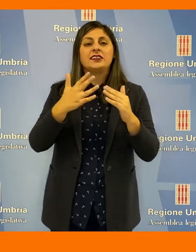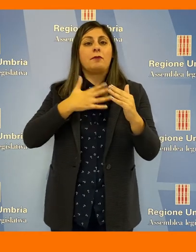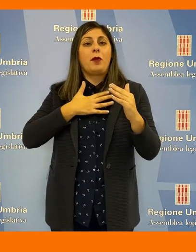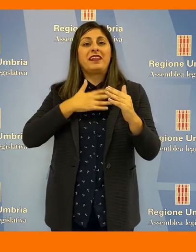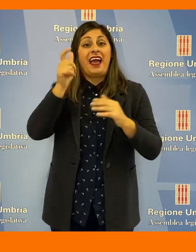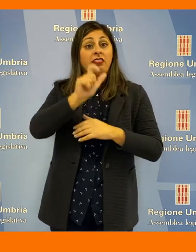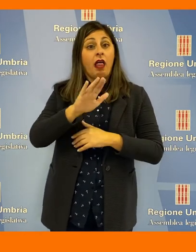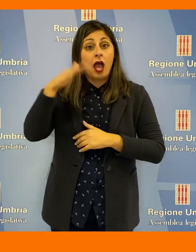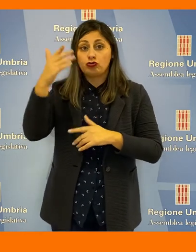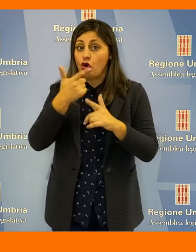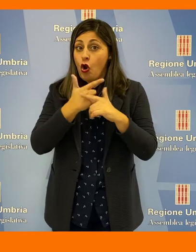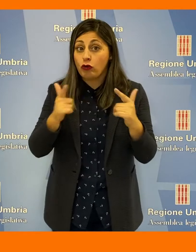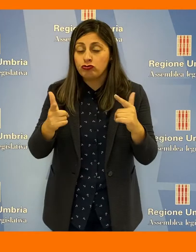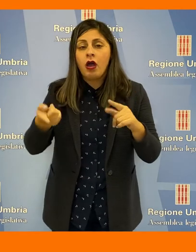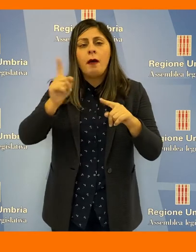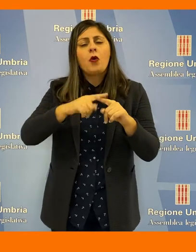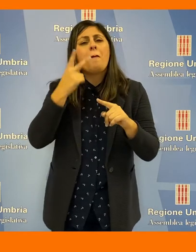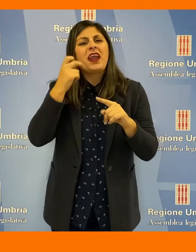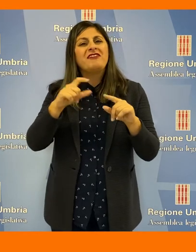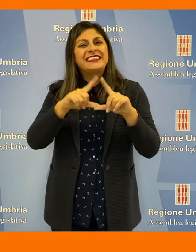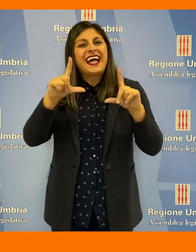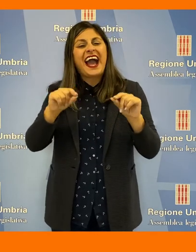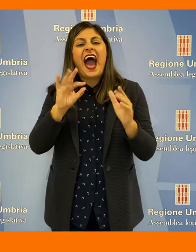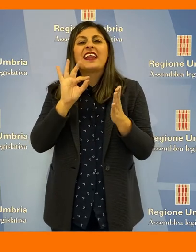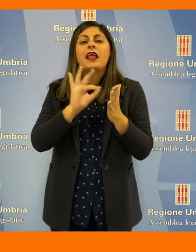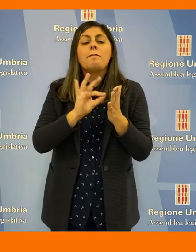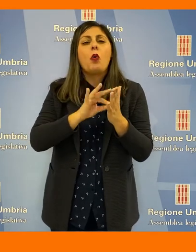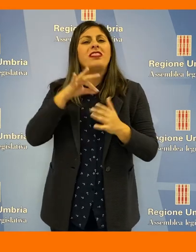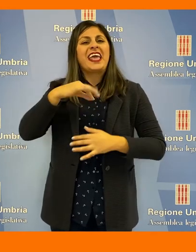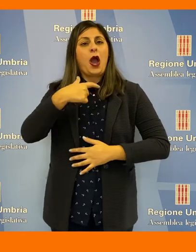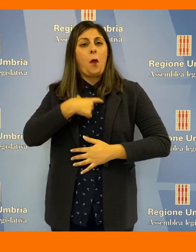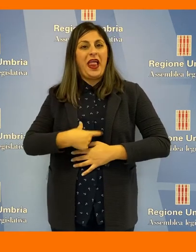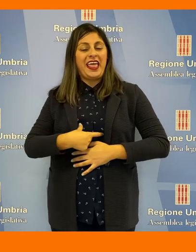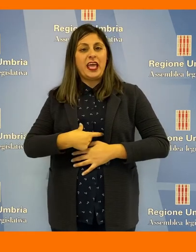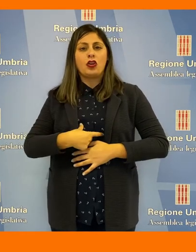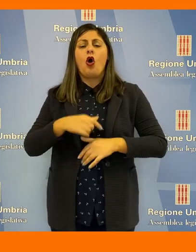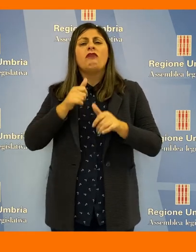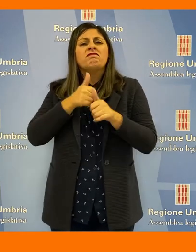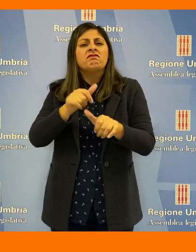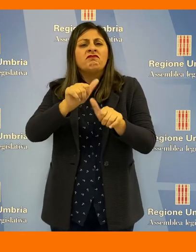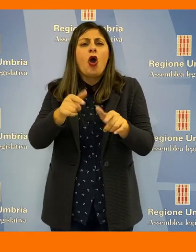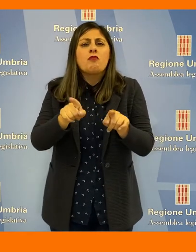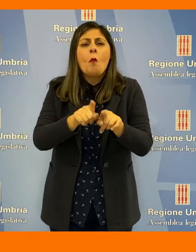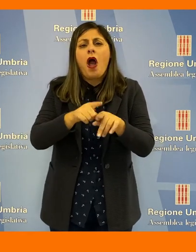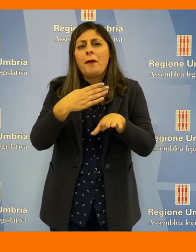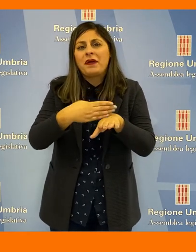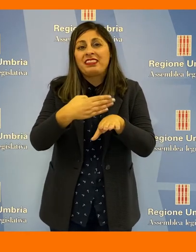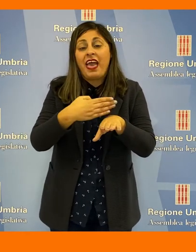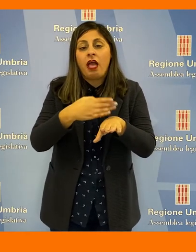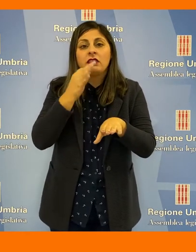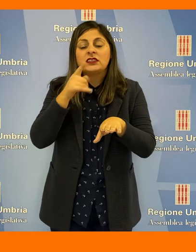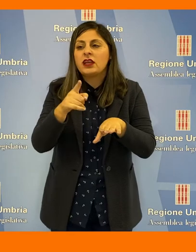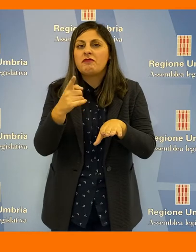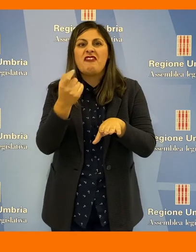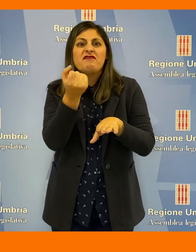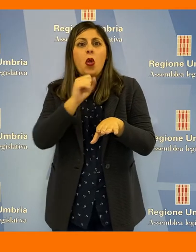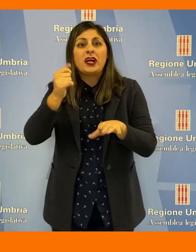dimostrare di non possedere altre abitazioni in Italia o all'estero. Viene prevista una carta a punti dell'inquilino sul